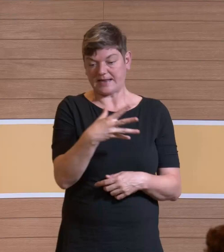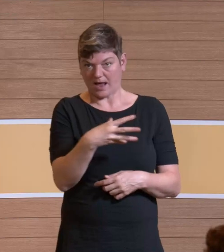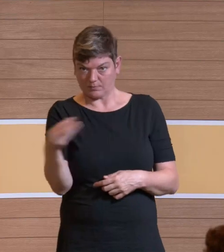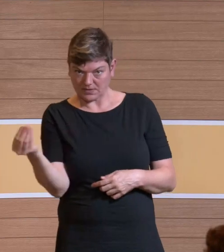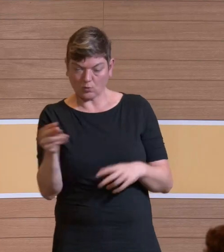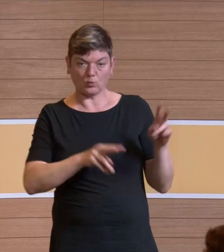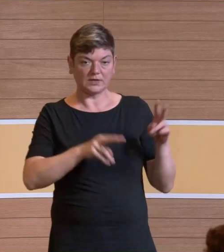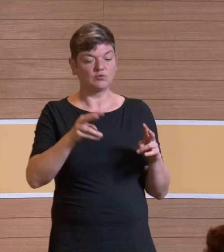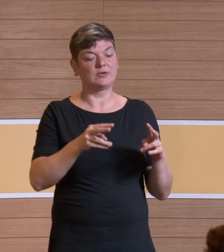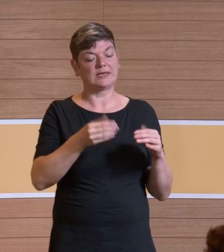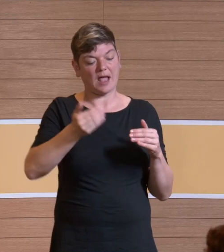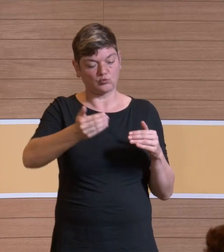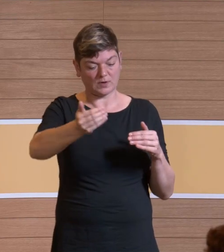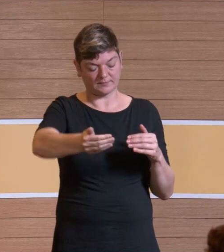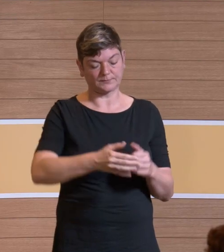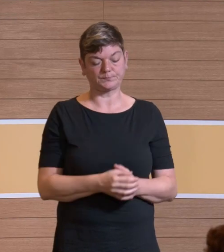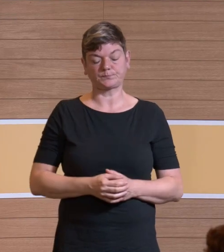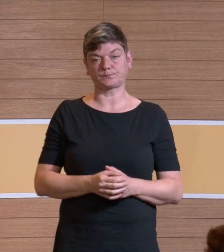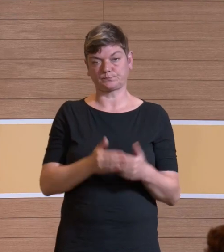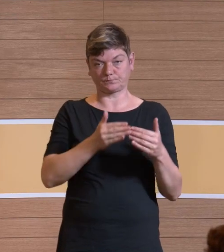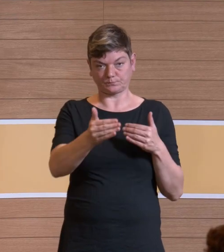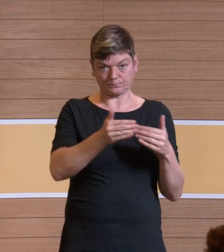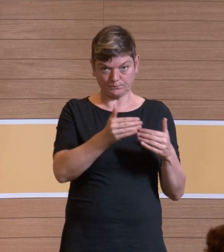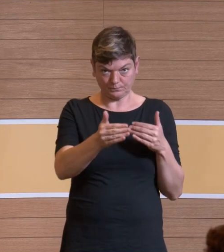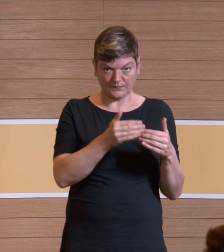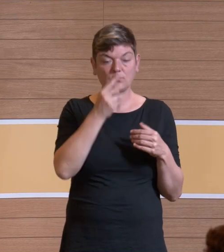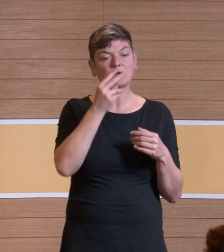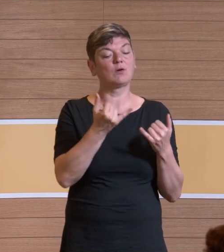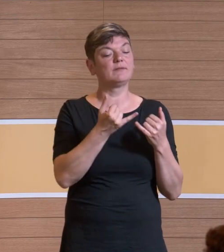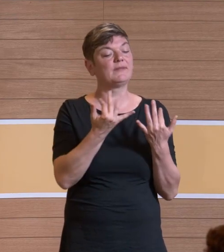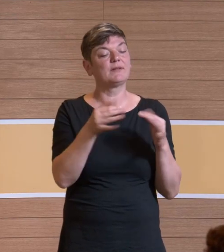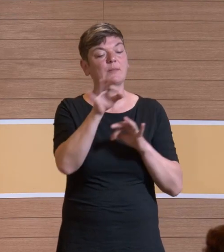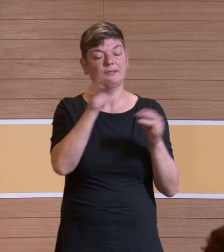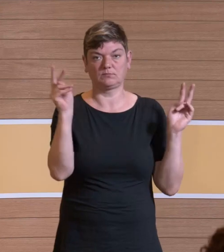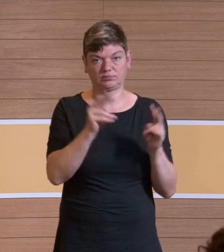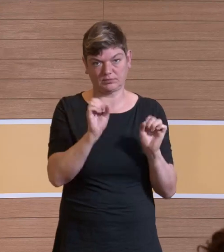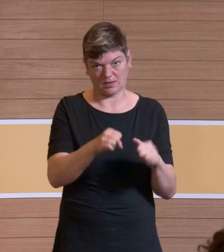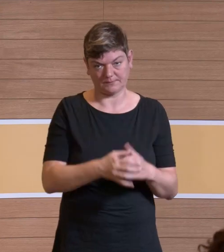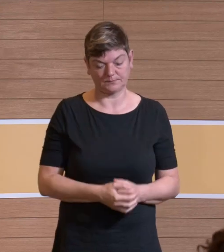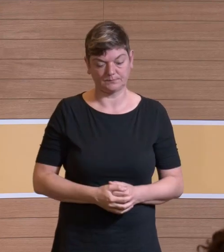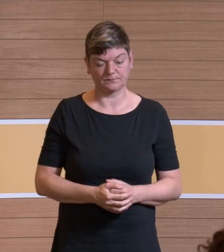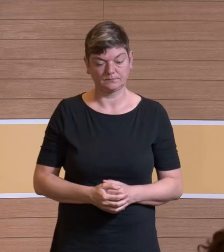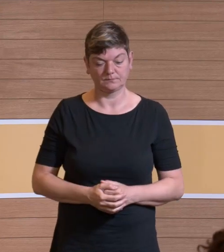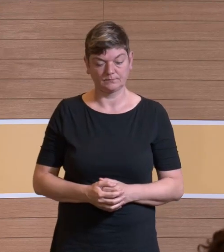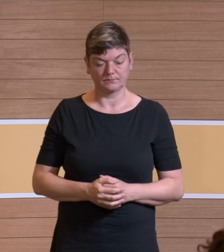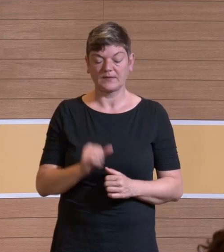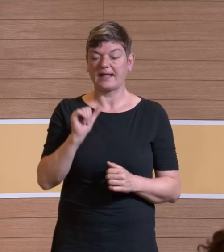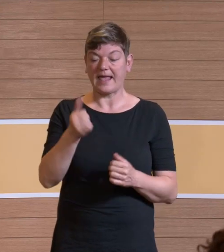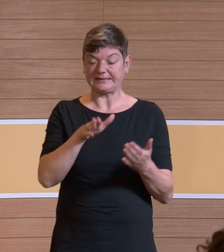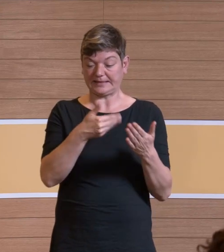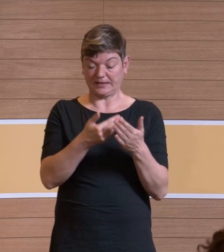in verschiedenen Abständen, um zu sehen, welche Reduktionen da zu erreichen sind. Da sieht man hier so die ersten Ergebnisse